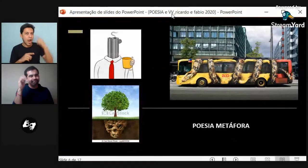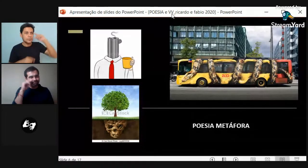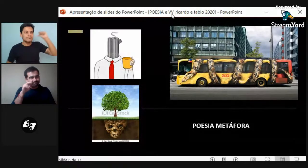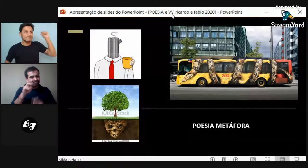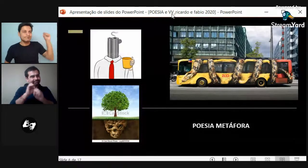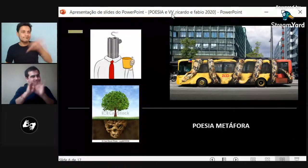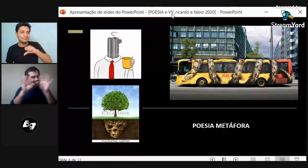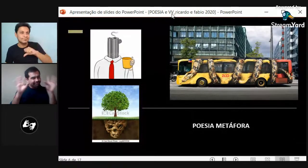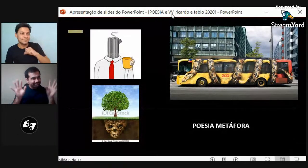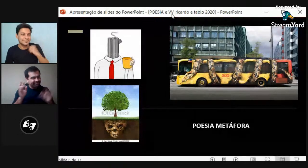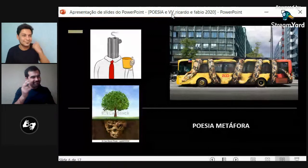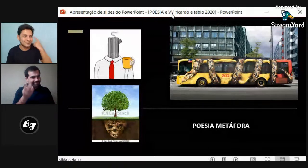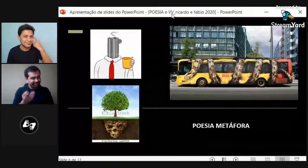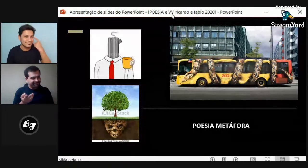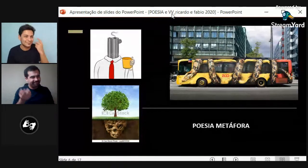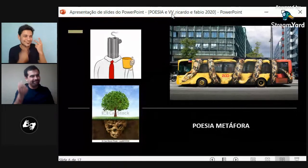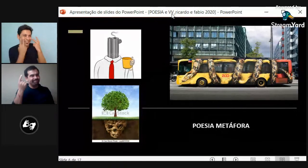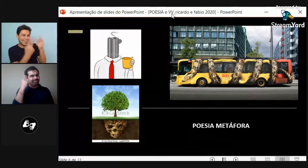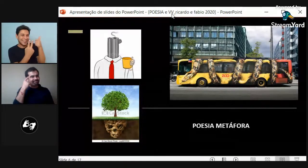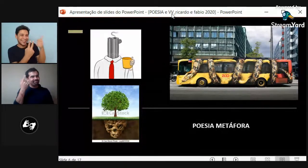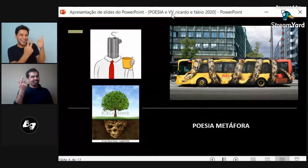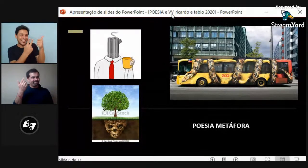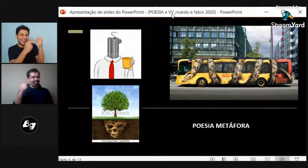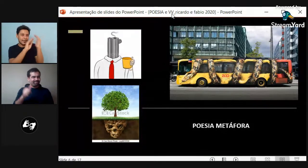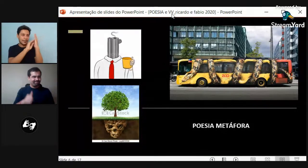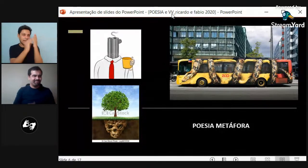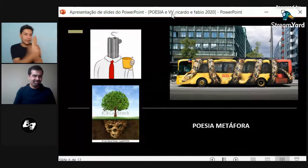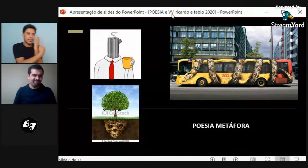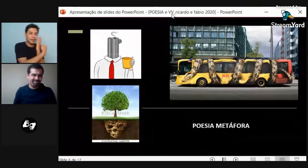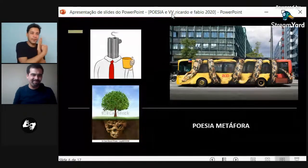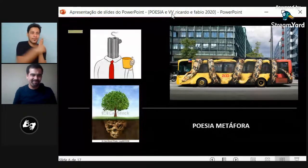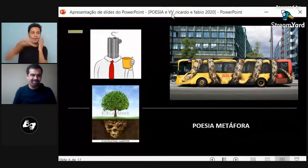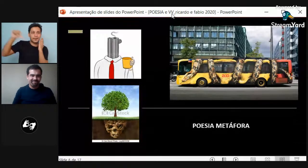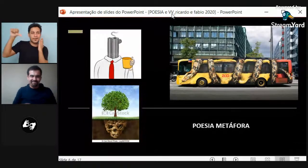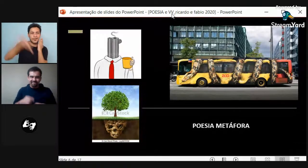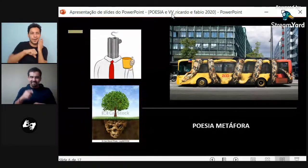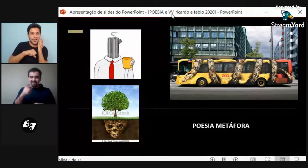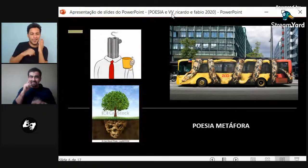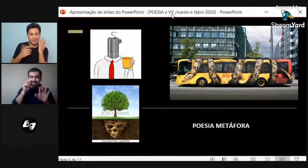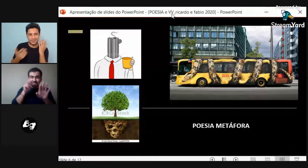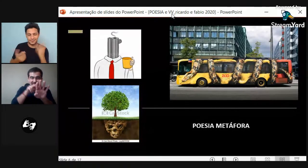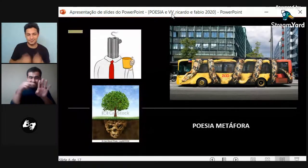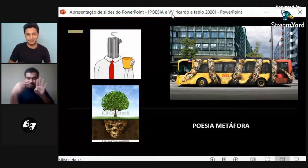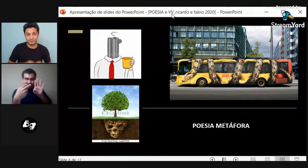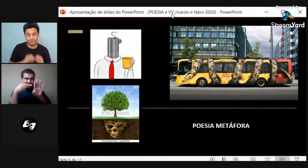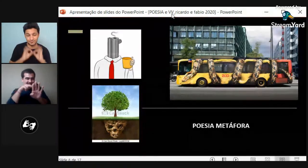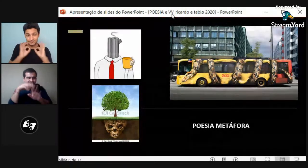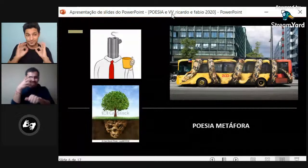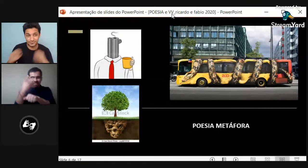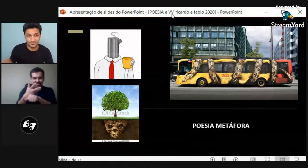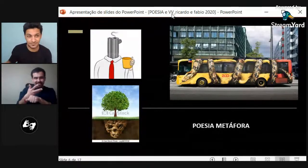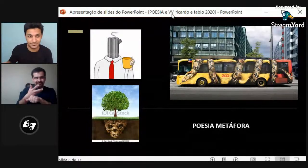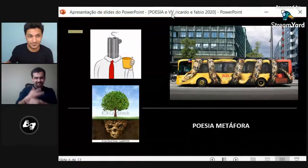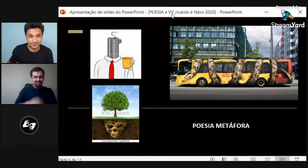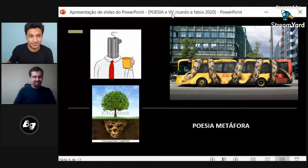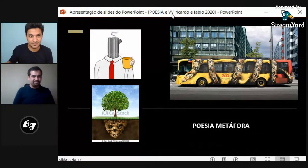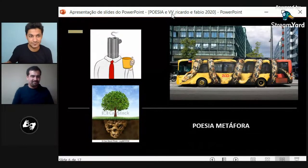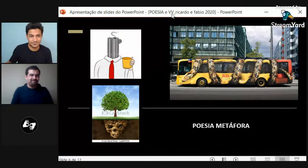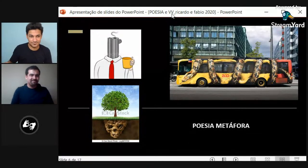Y la persona o el espectador queda asombrado. Dice, uy, qué malo. Entonces, la poesía metafórica